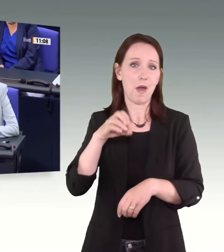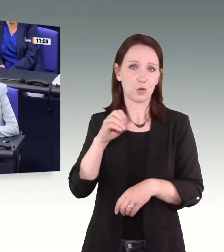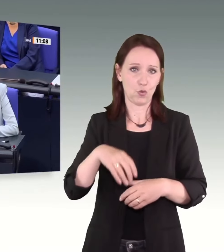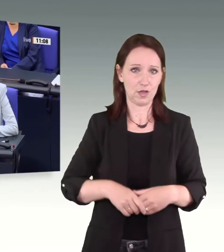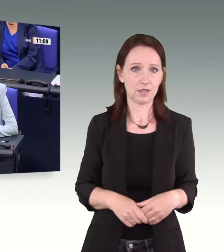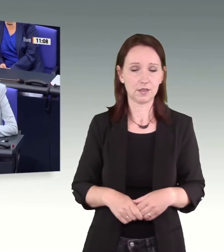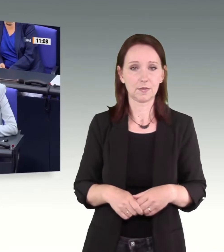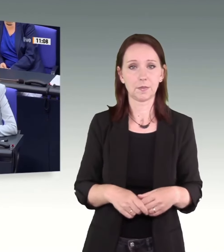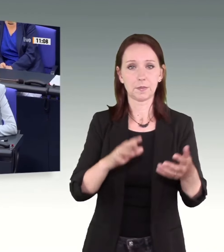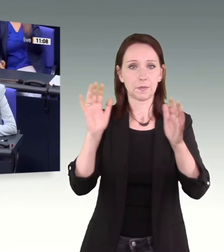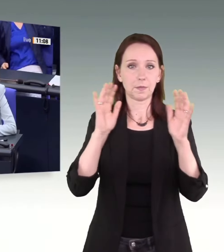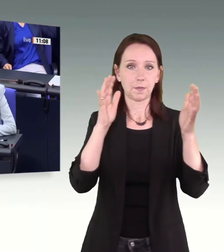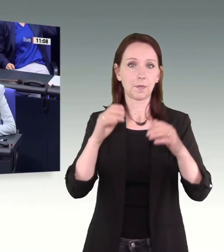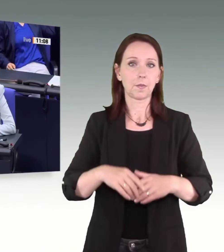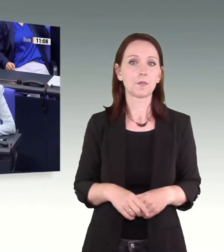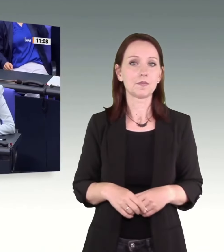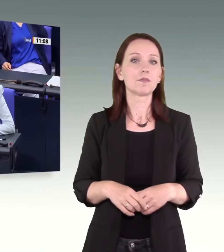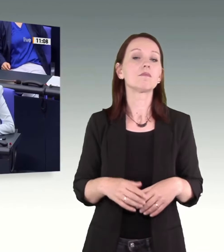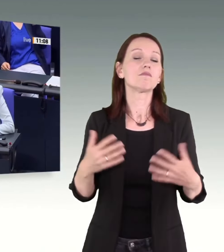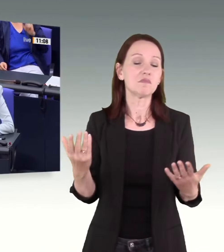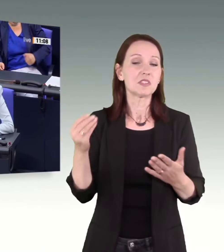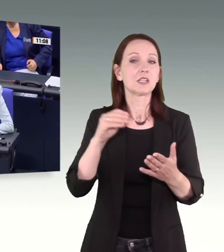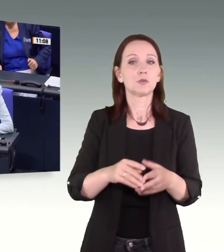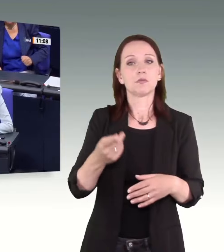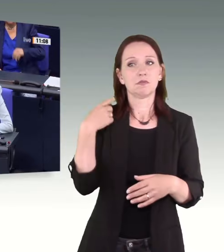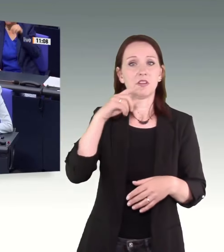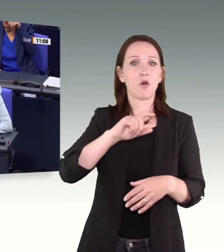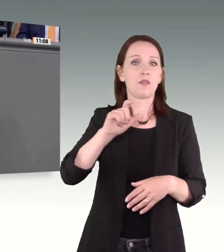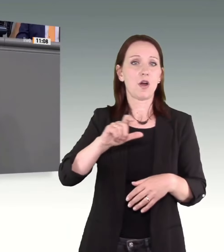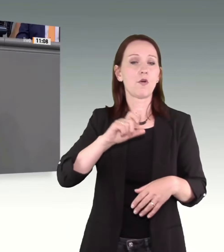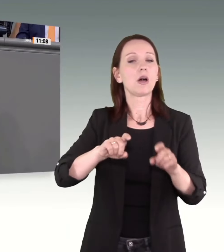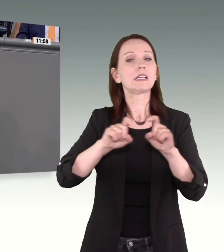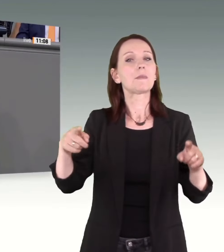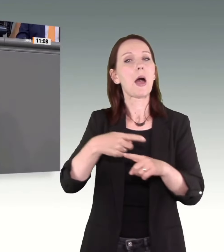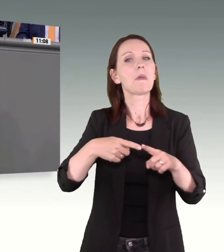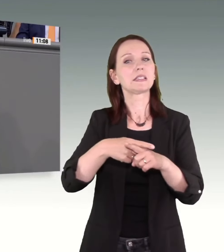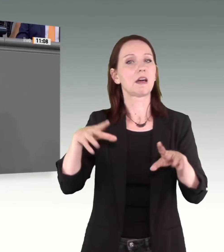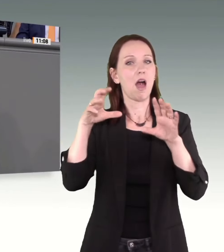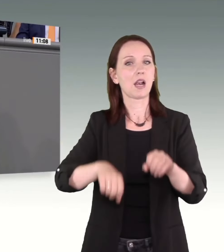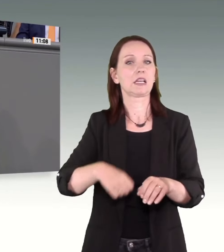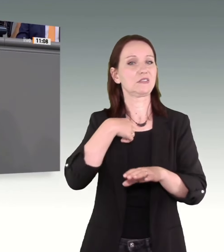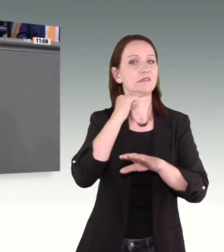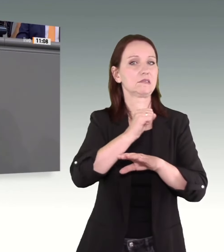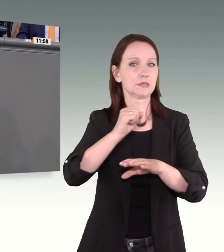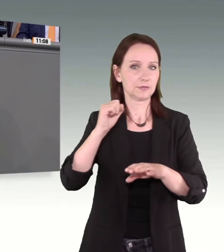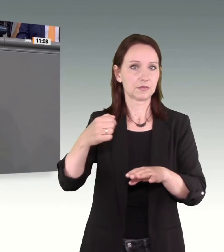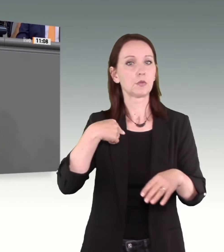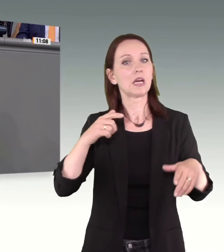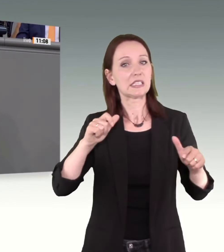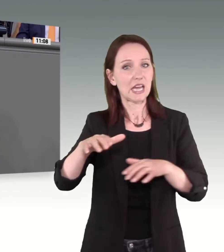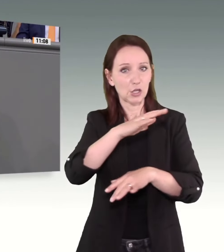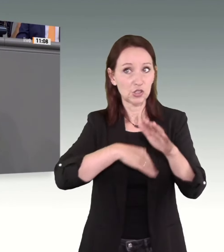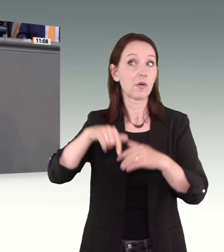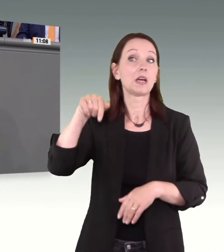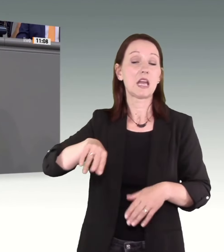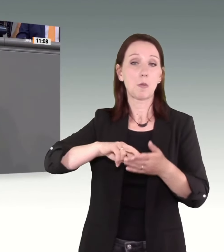Und zu guter Letzt ist auch das Thema Messerangriffe in den vergangenen Wochen in unserer Gesellschaft, aber natürlich auch bei